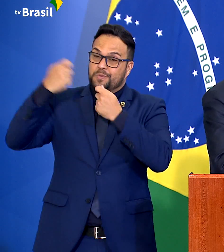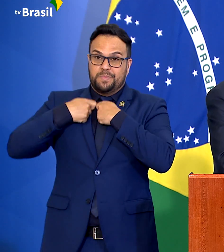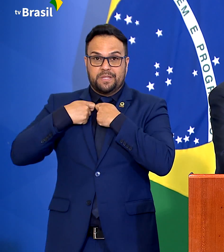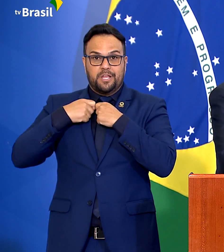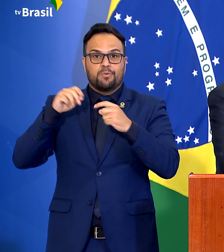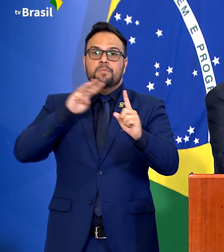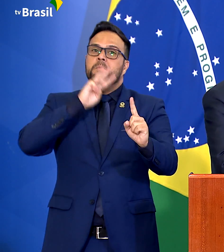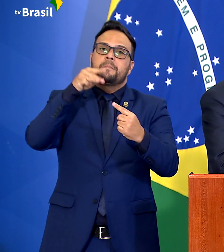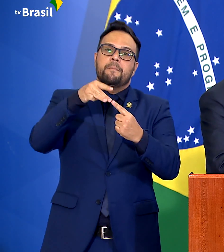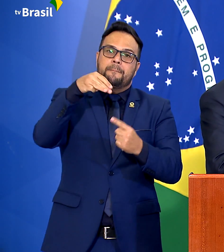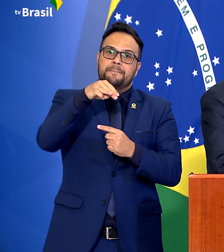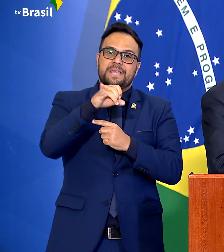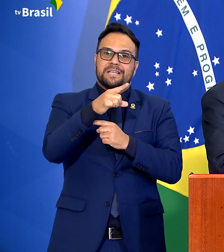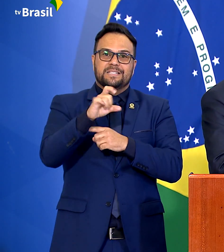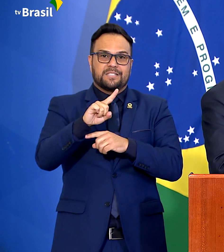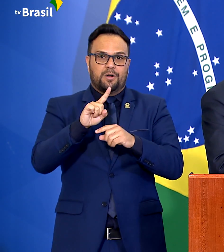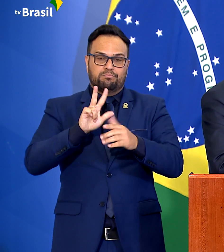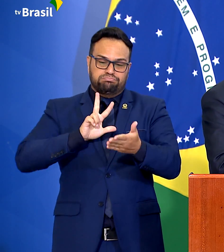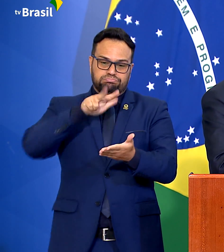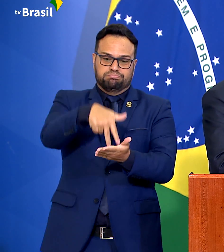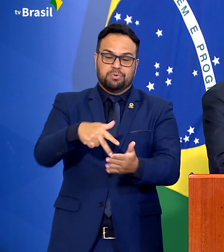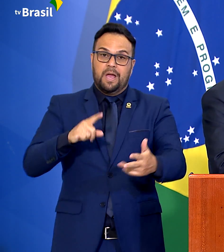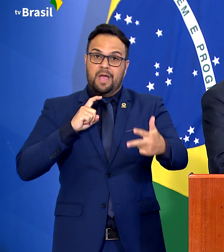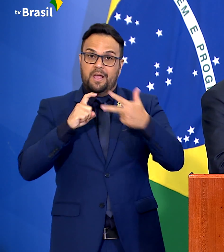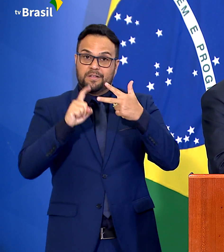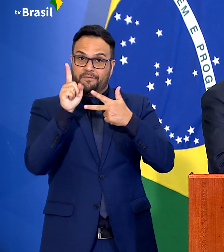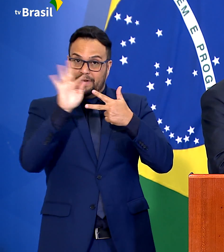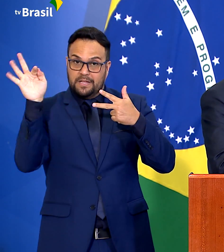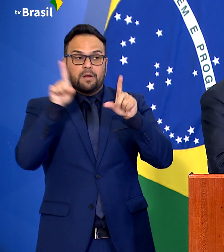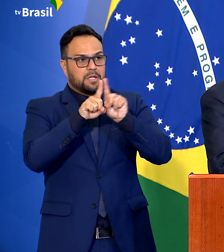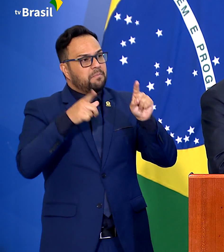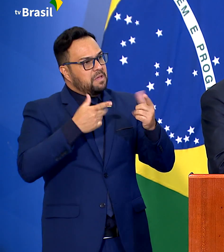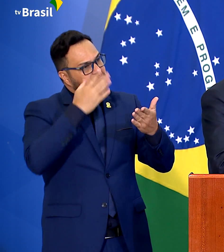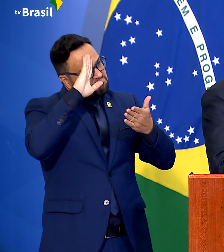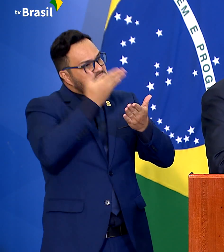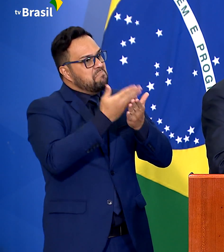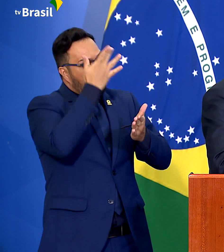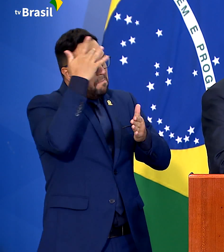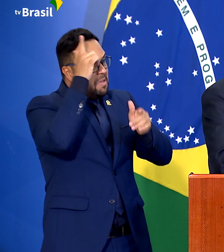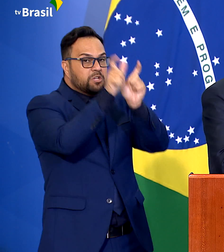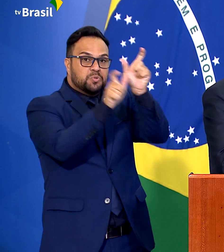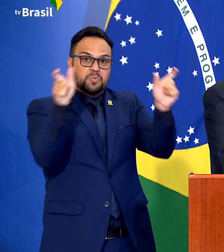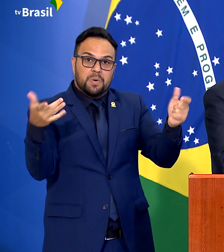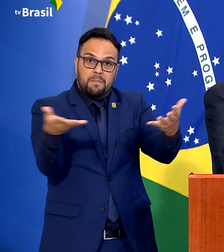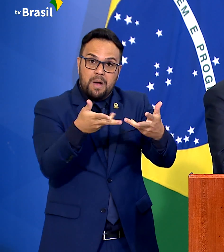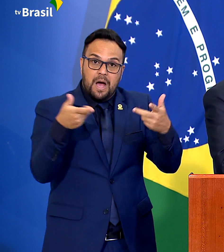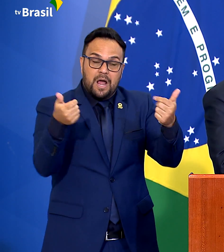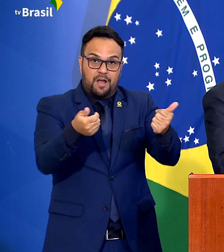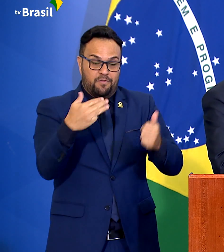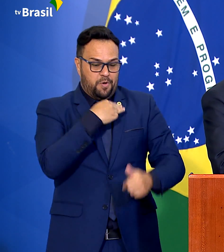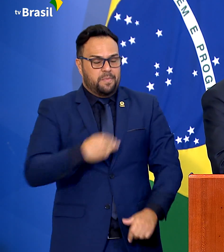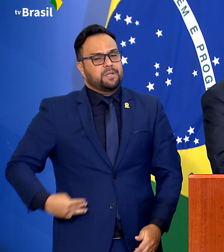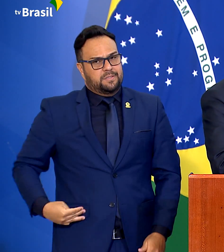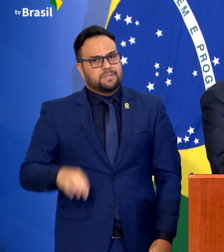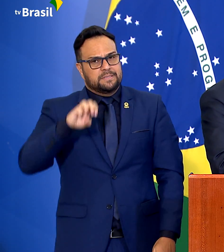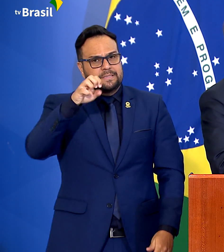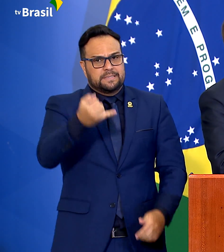de estar à frente do Executivo Federal, poder contar com pessoas maravilhosas do meu lado, que são ministros, são